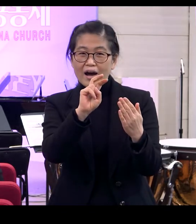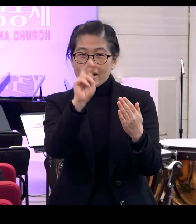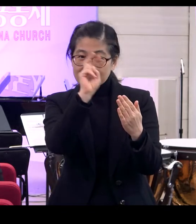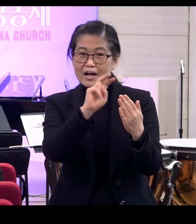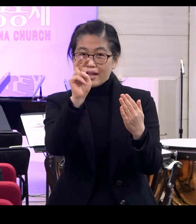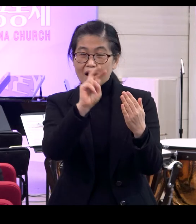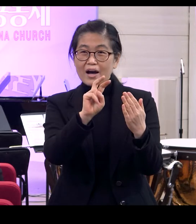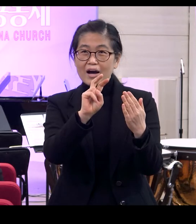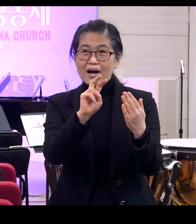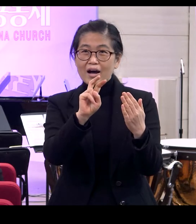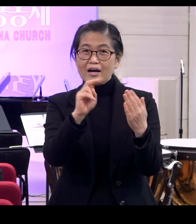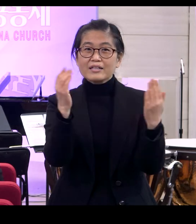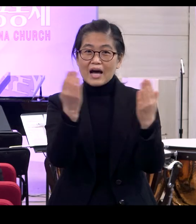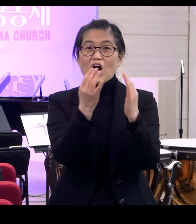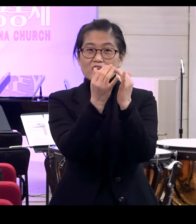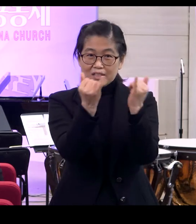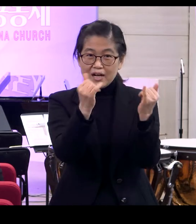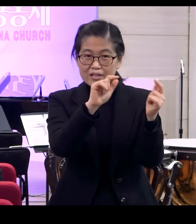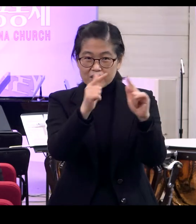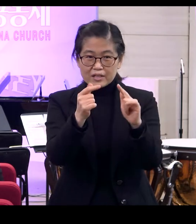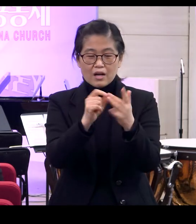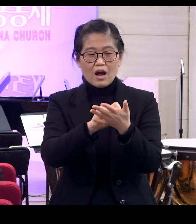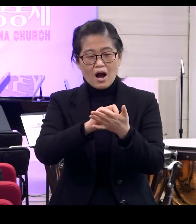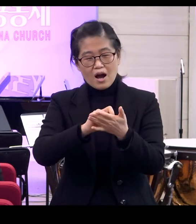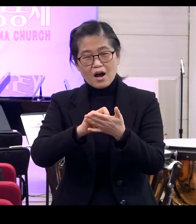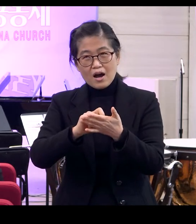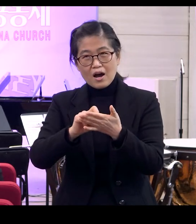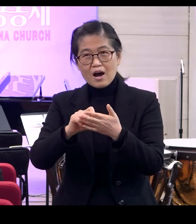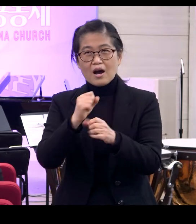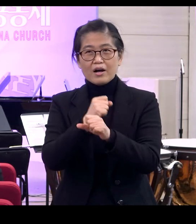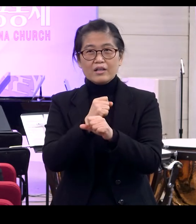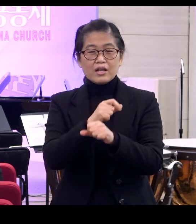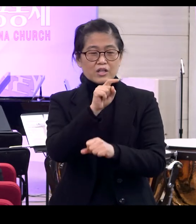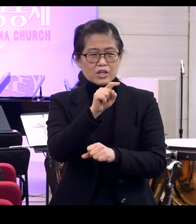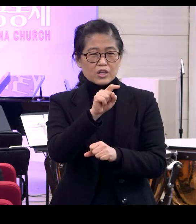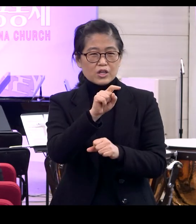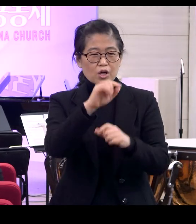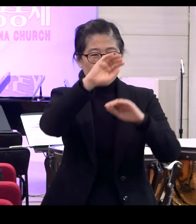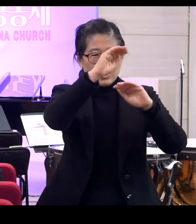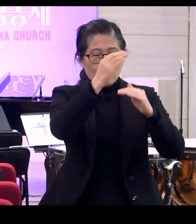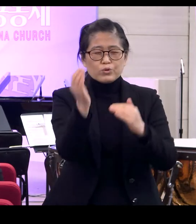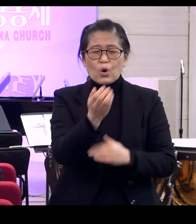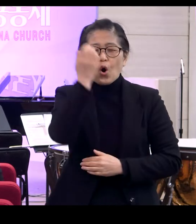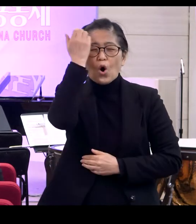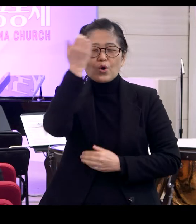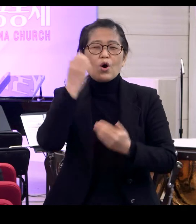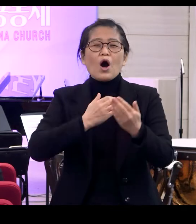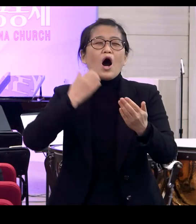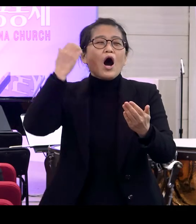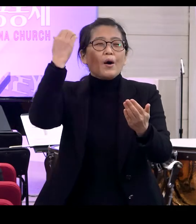그 찬양의 가사를 쓰고 곡을 붙이고 하는데 이거 그야말로 성령의 감동으로 하는 것이구나